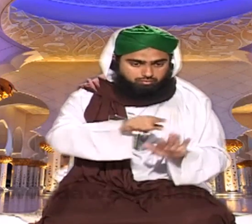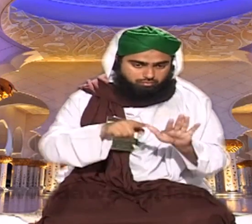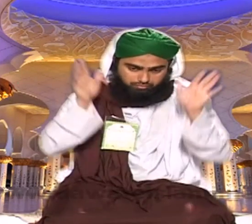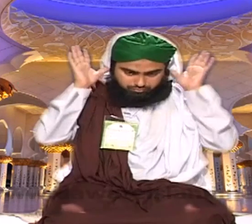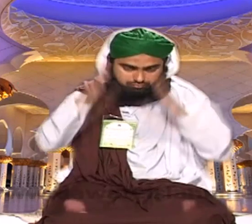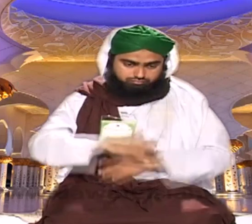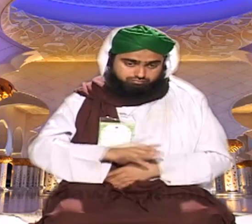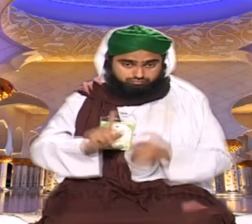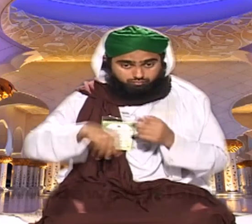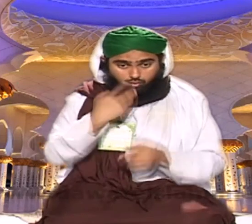ہوگی